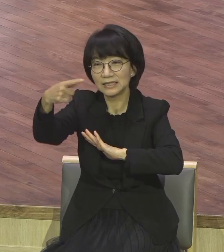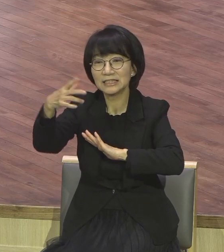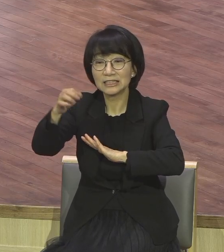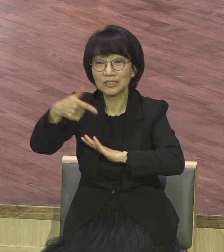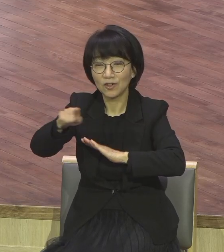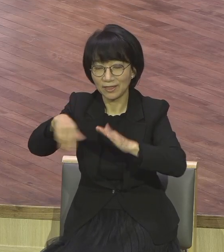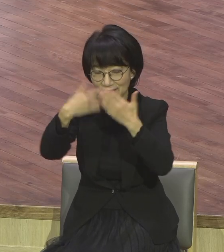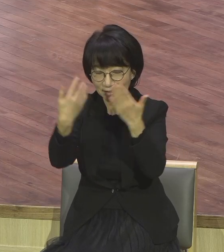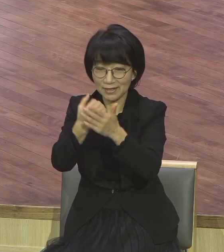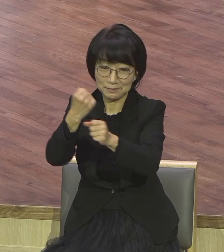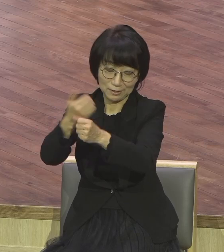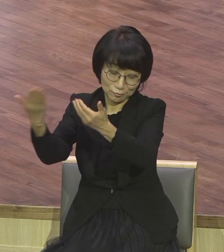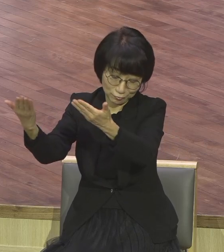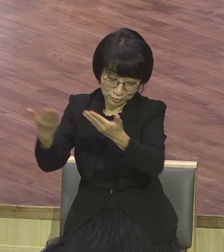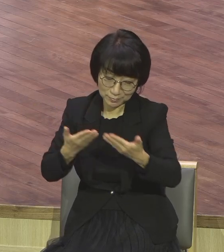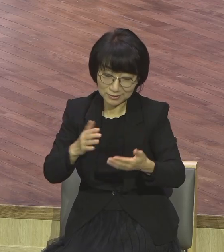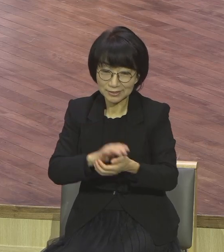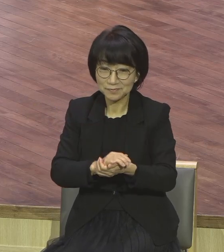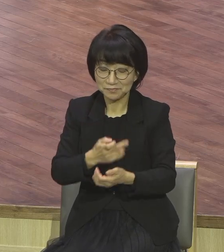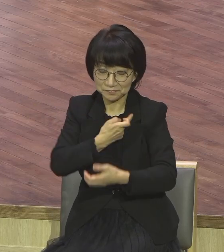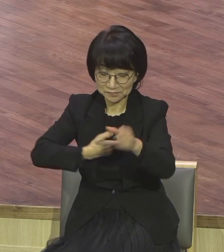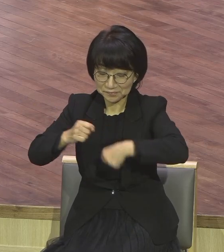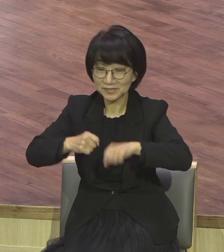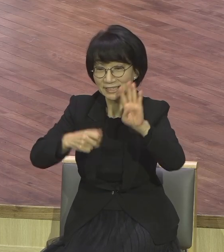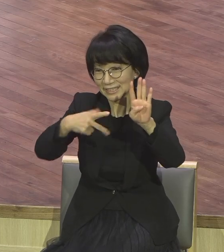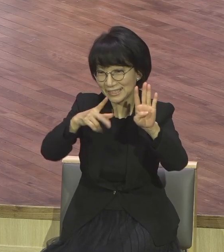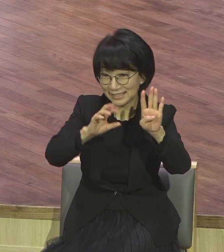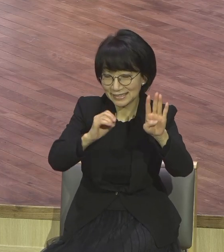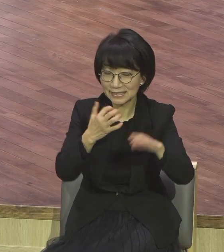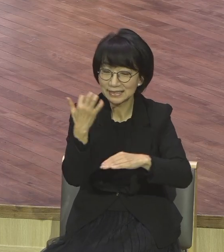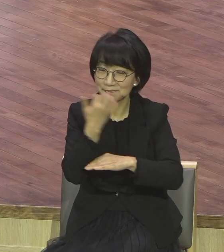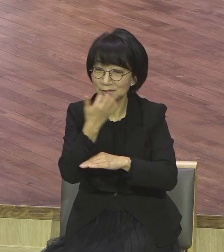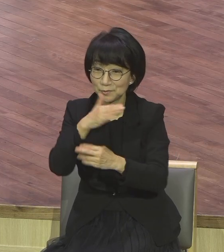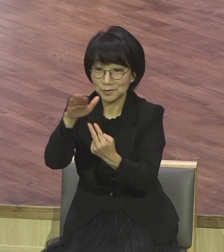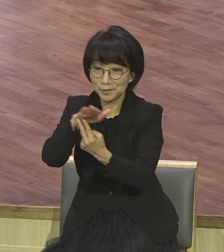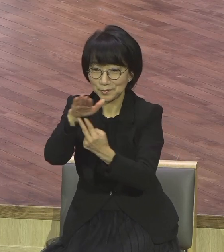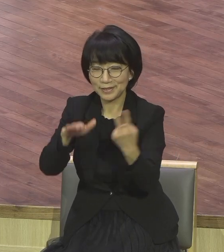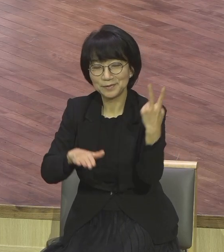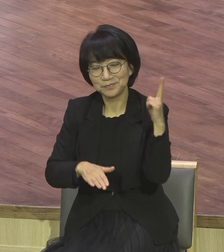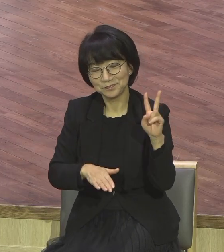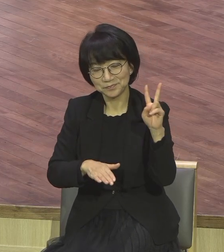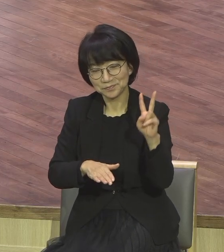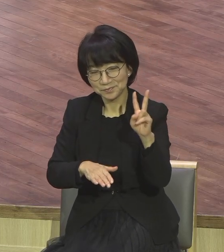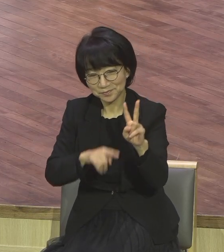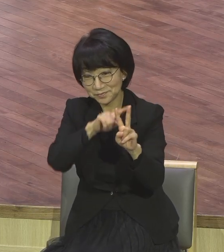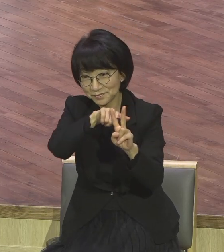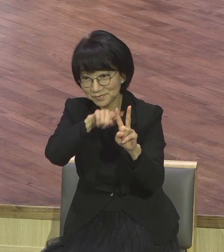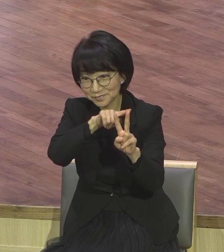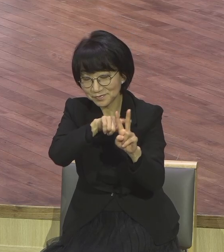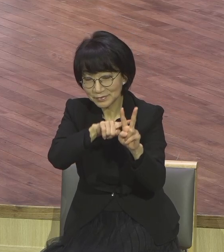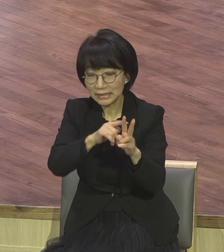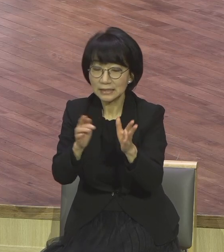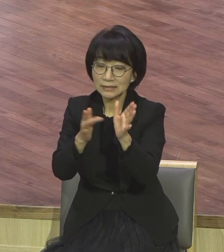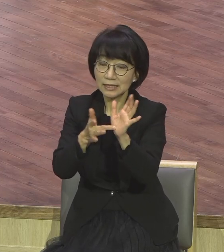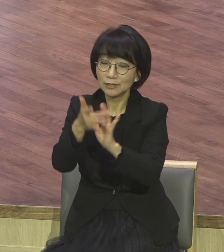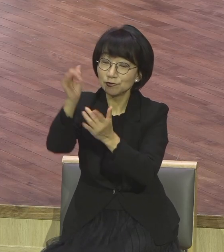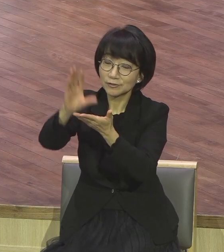보면요 베드로 요한이 예수 그리스도의 이 죽으심과 부활 이